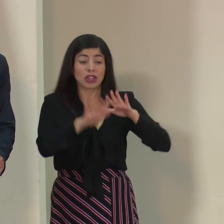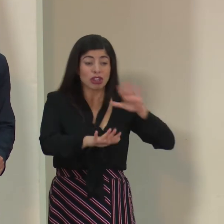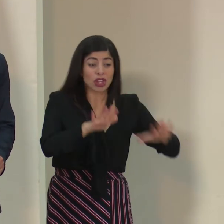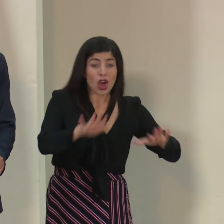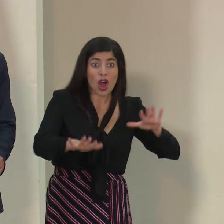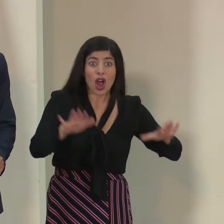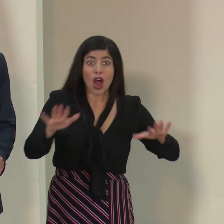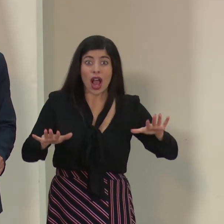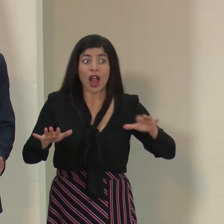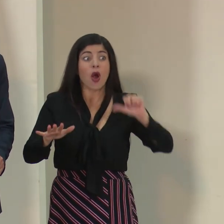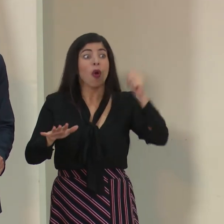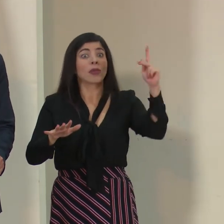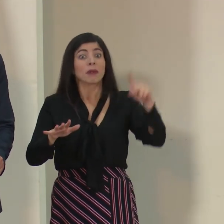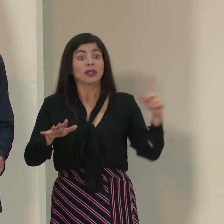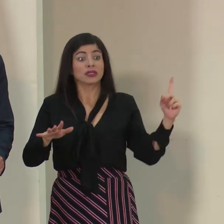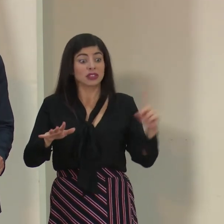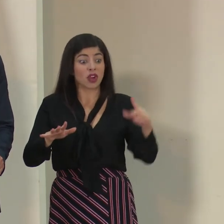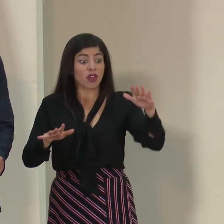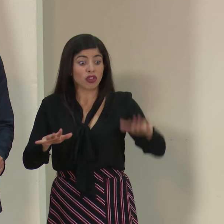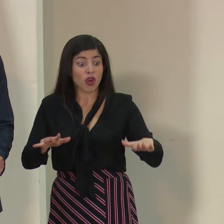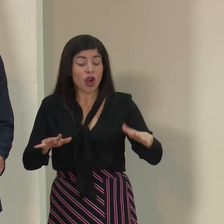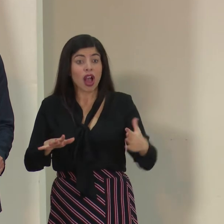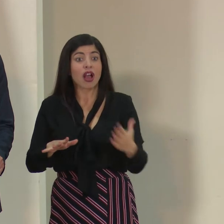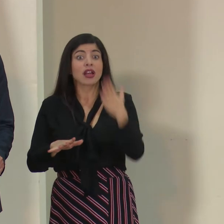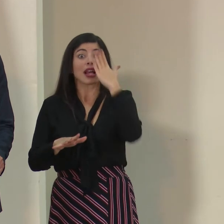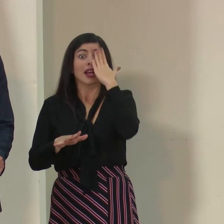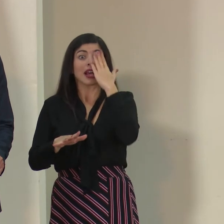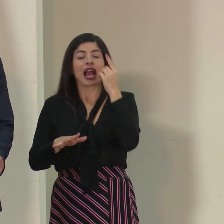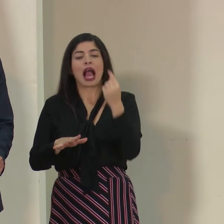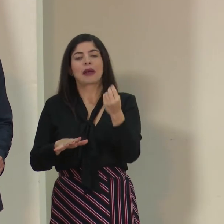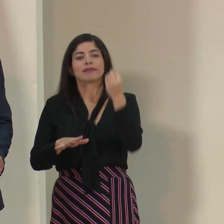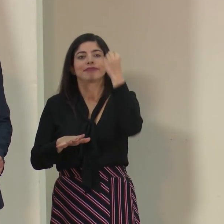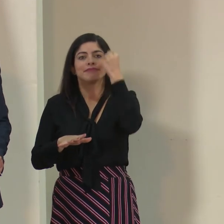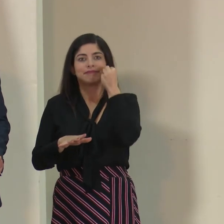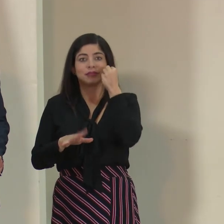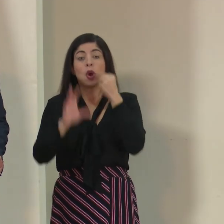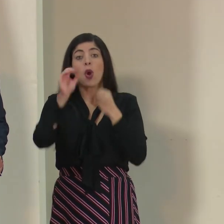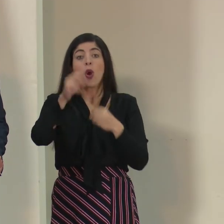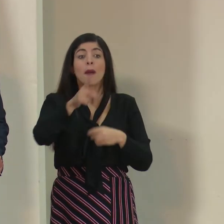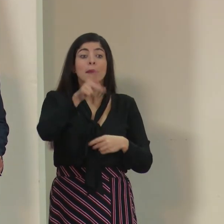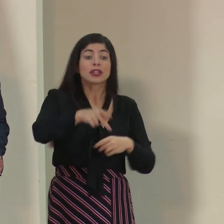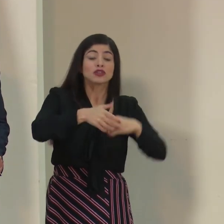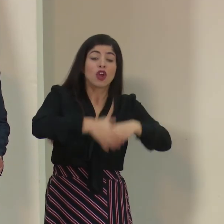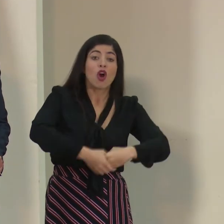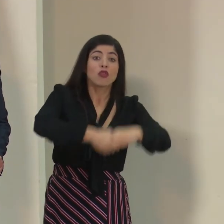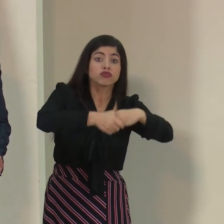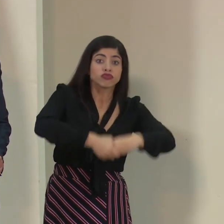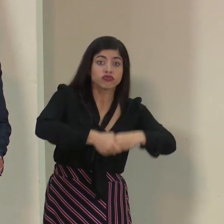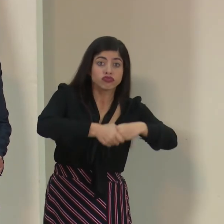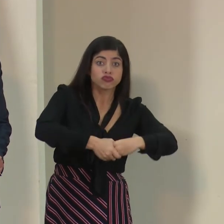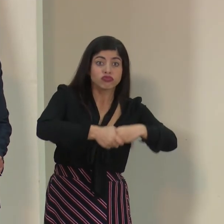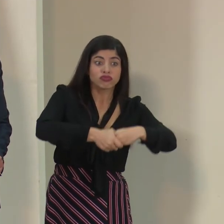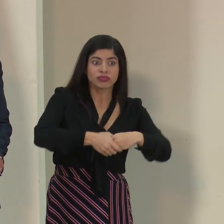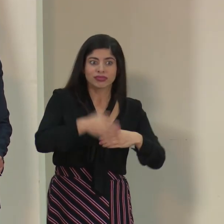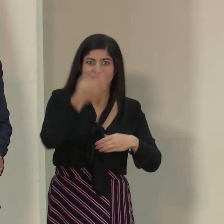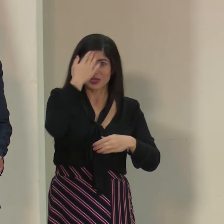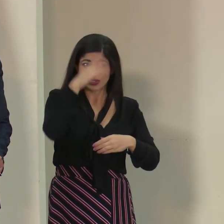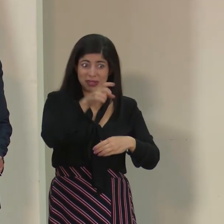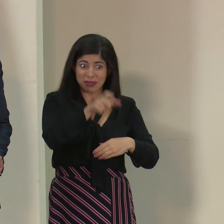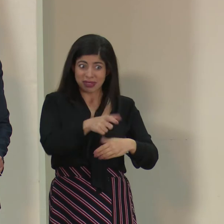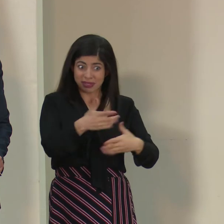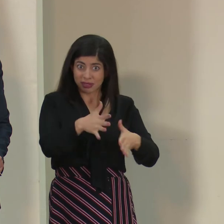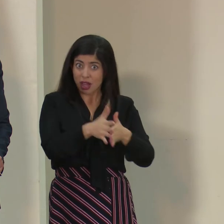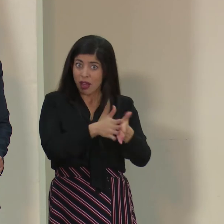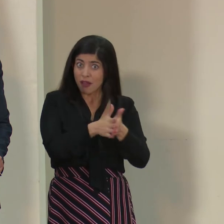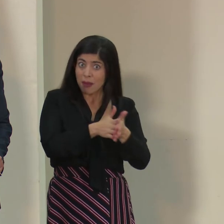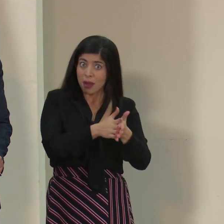objetos y llega alguien más y tocó eso y se tocó la cara, ahí está la transmisión, o bien usted le da la mano a otra persona y usted no sabe si esa persona se lavó